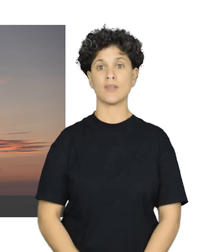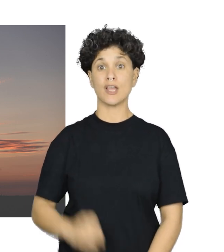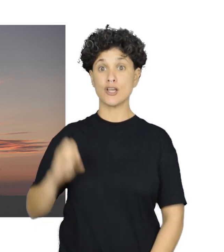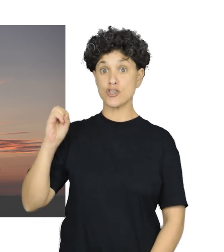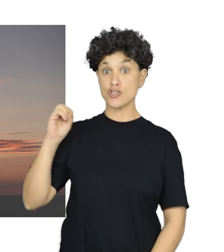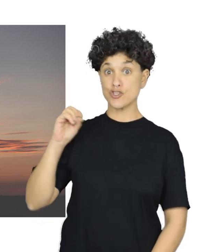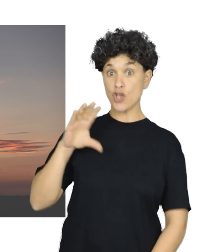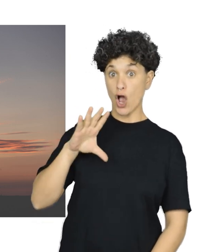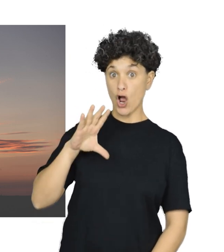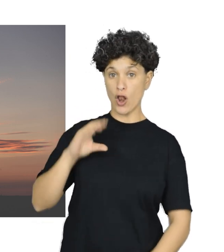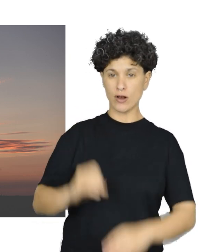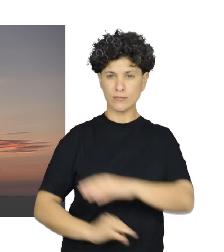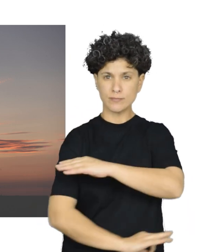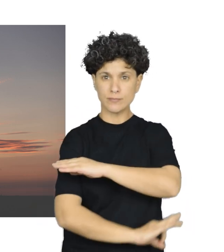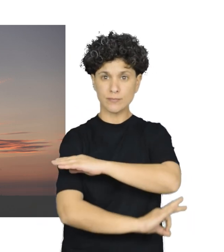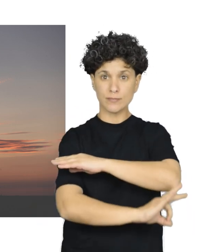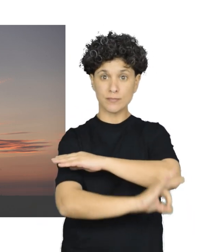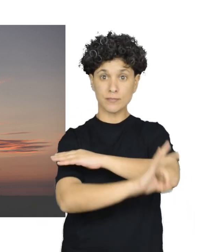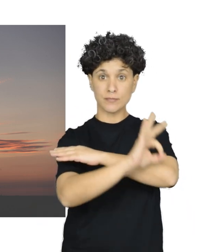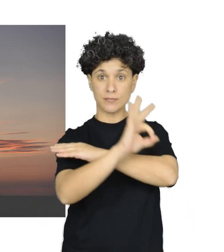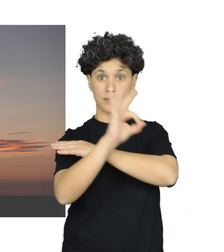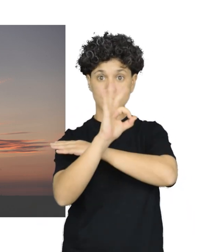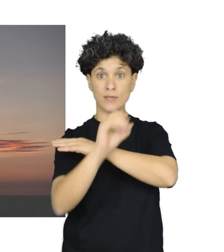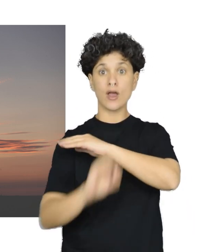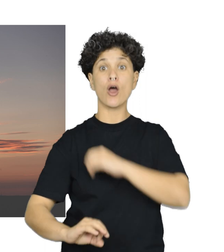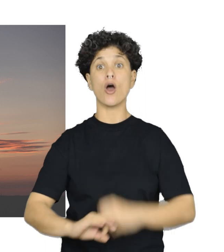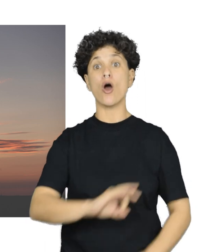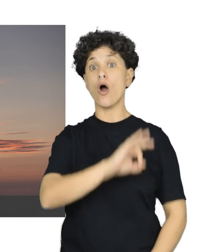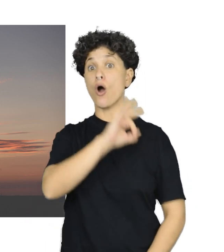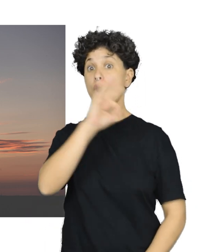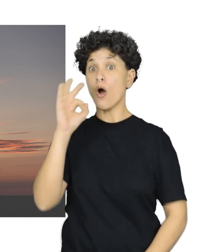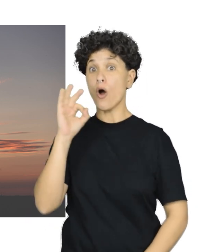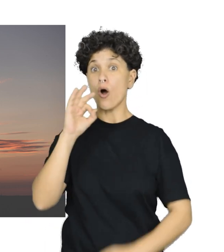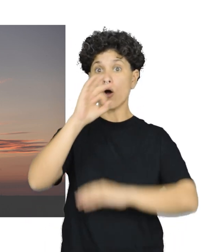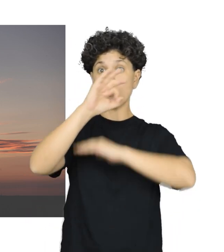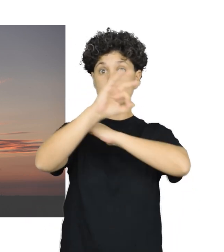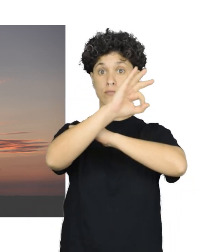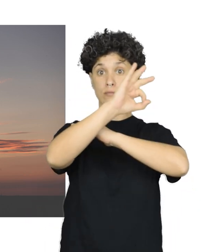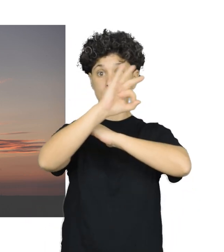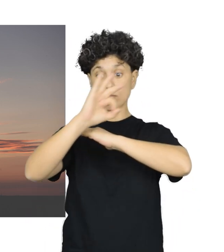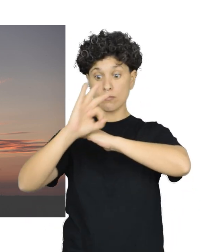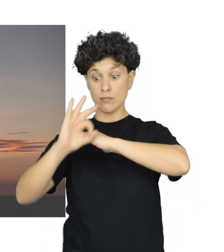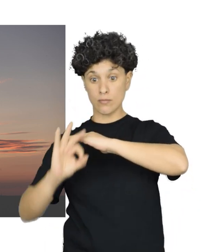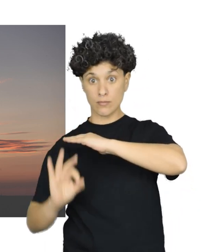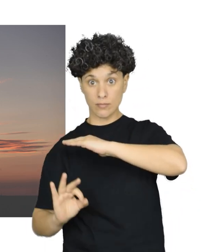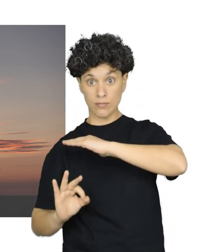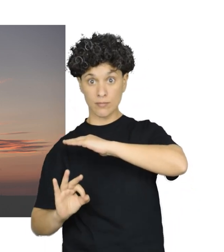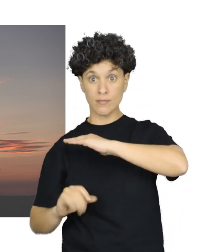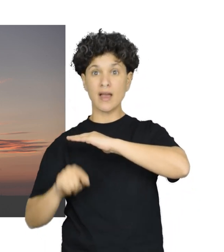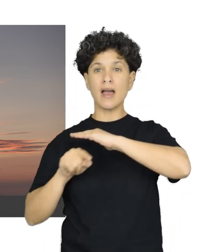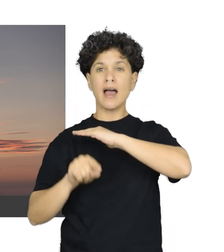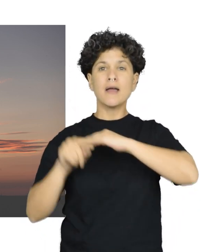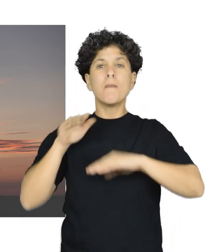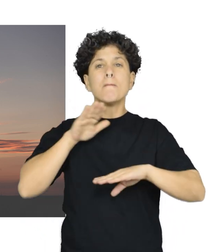Cierto intervalo antes de la salida o después de la puesta del sol, durante el cual el cielo se presenta iluminado.